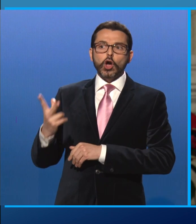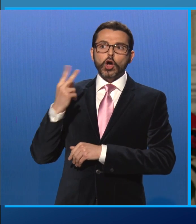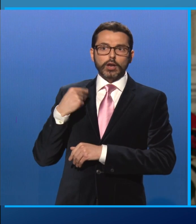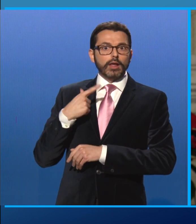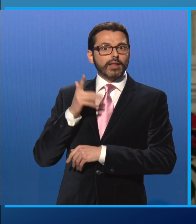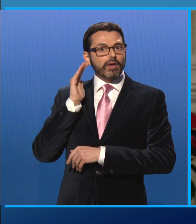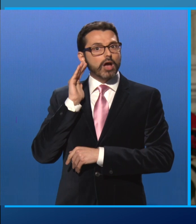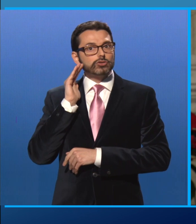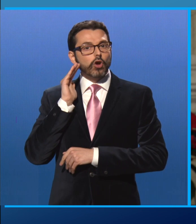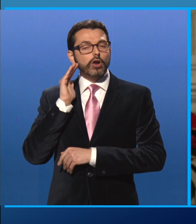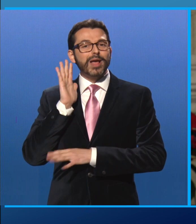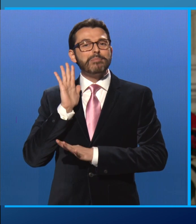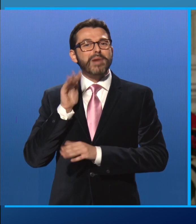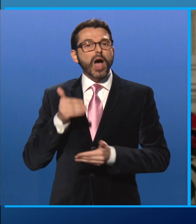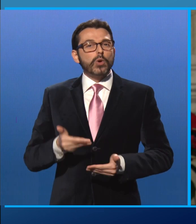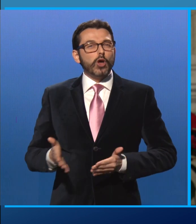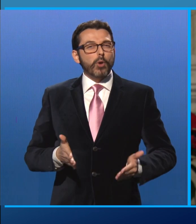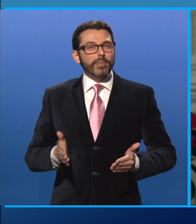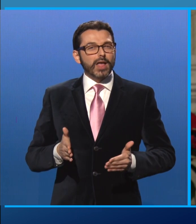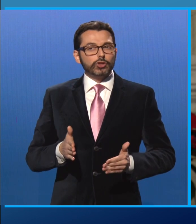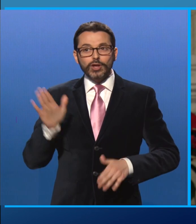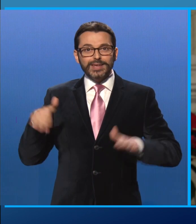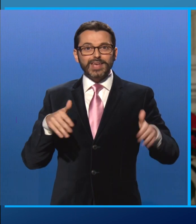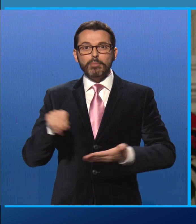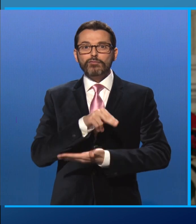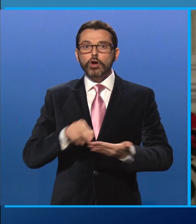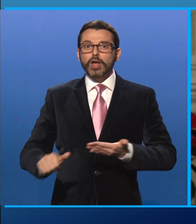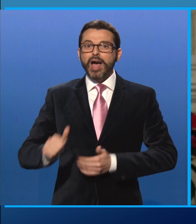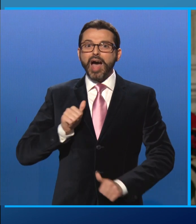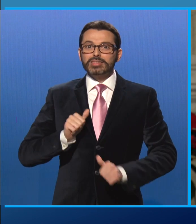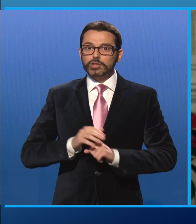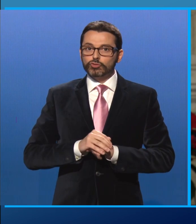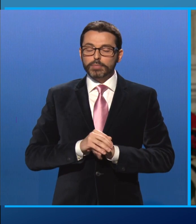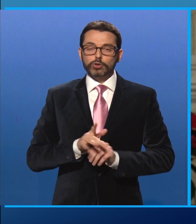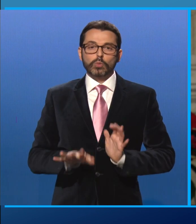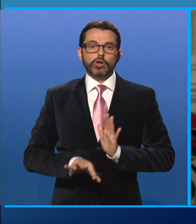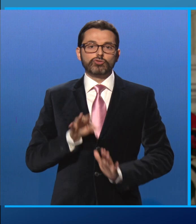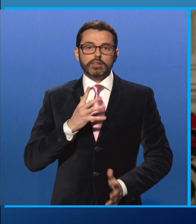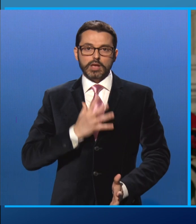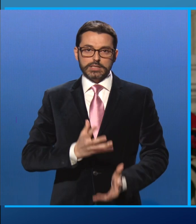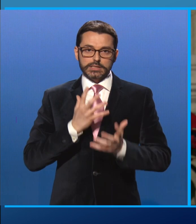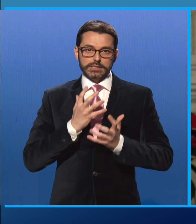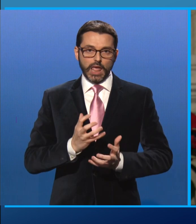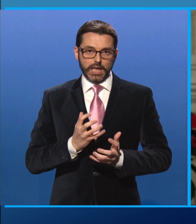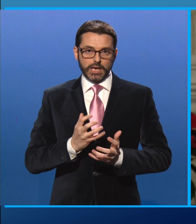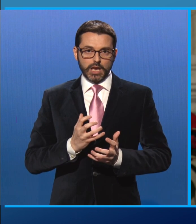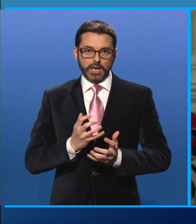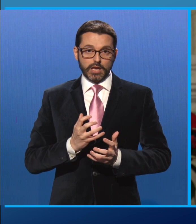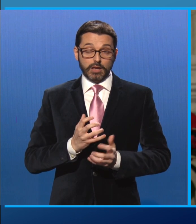Ma chiamare gli elettori al voto anticipato è una scelta molto seria. Occorre che vi siano regole elettorali